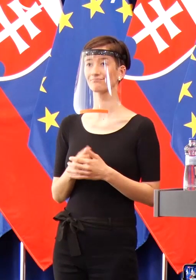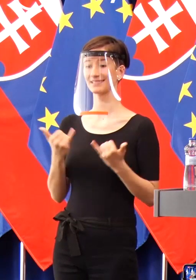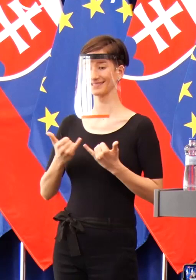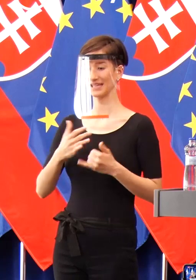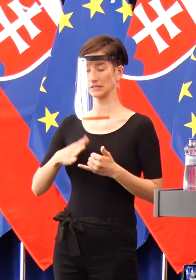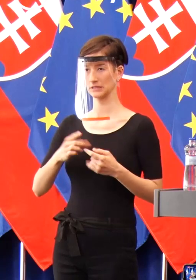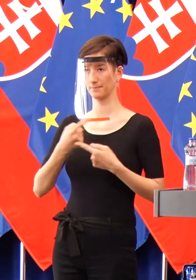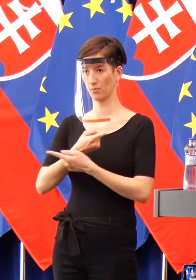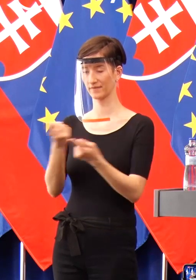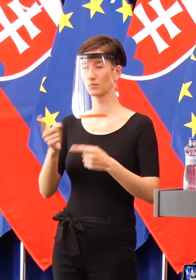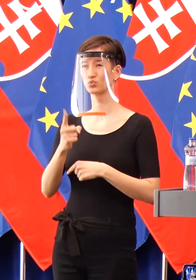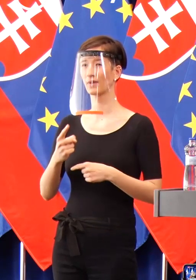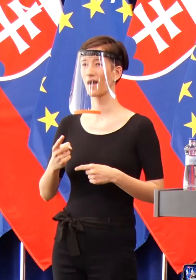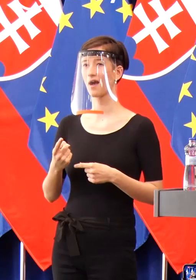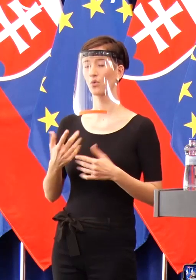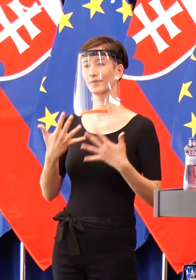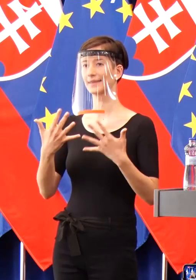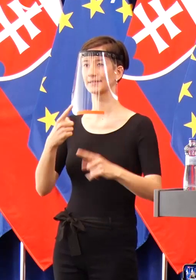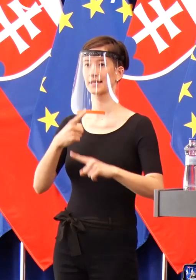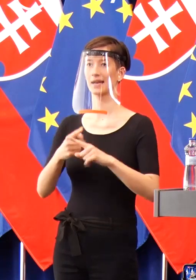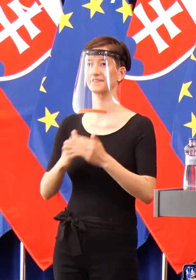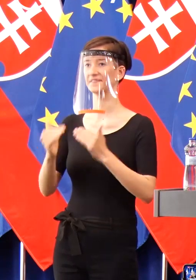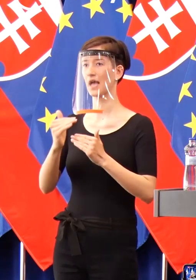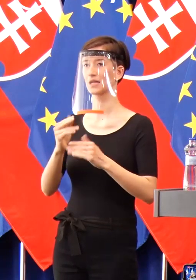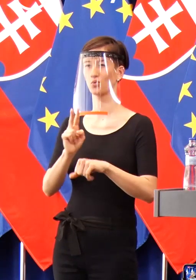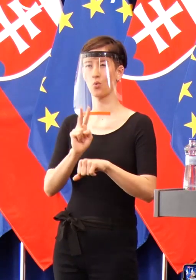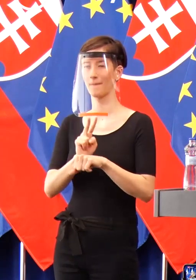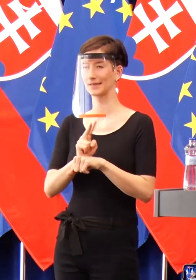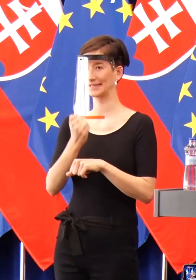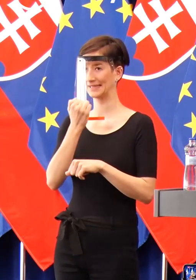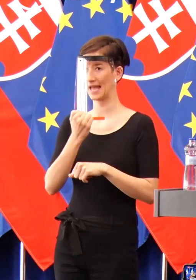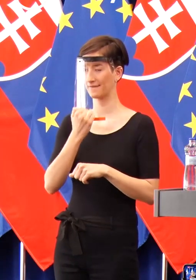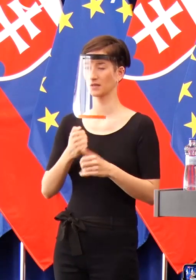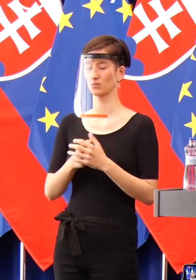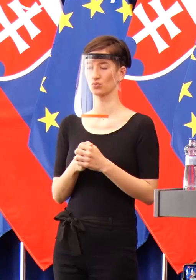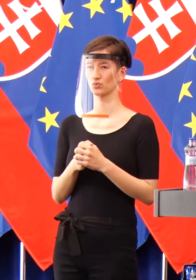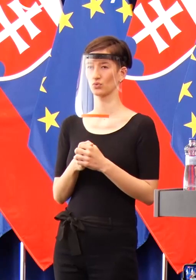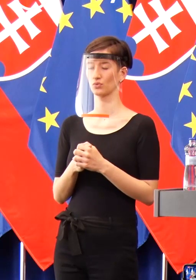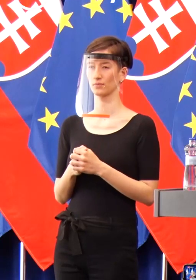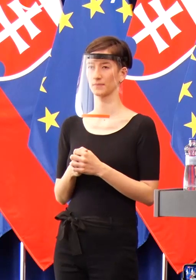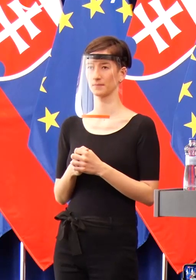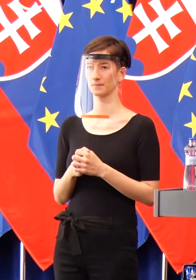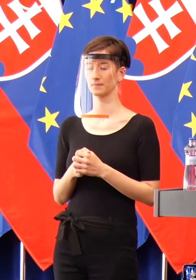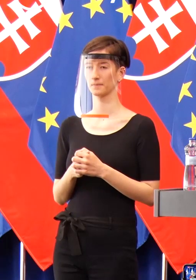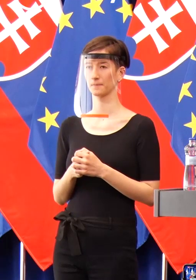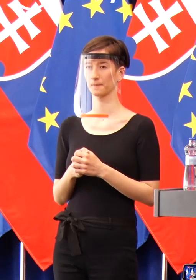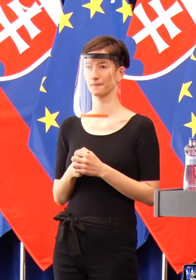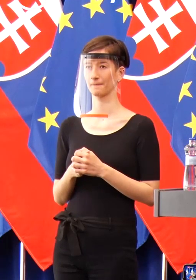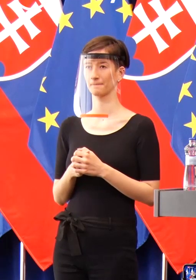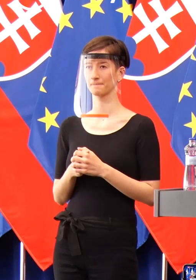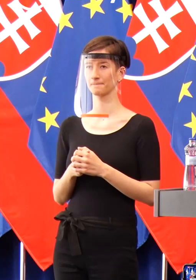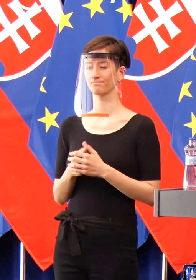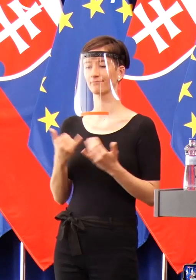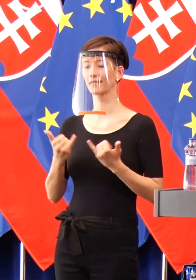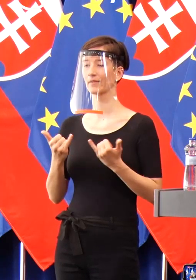desaťkrát opatrnejší, ako by sme teraz podláhli pokušeniu užívací slobodu. Podláhnu